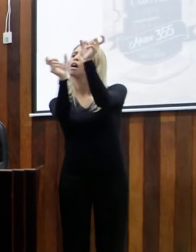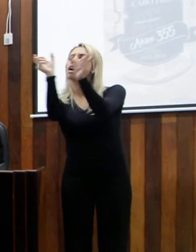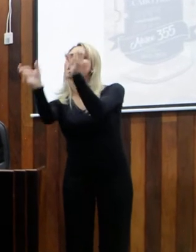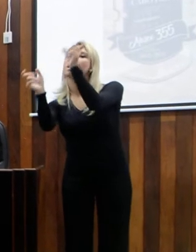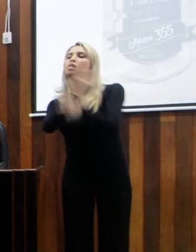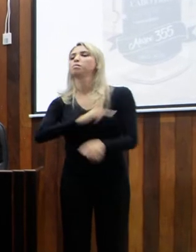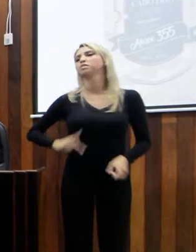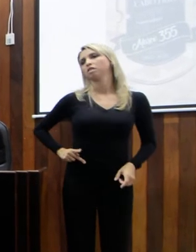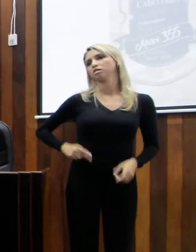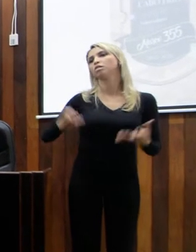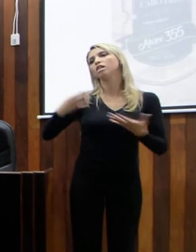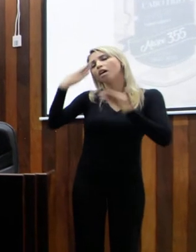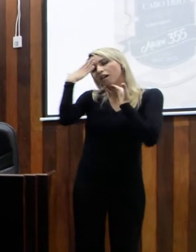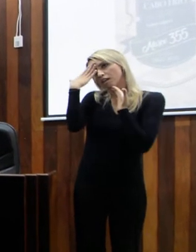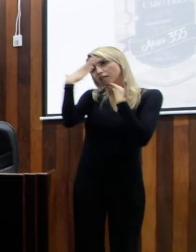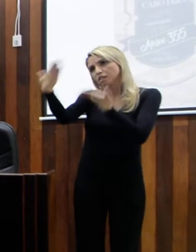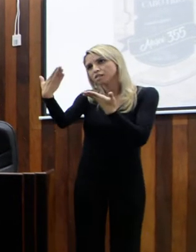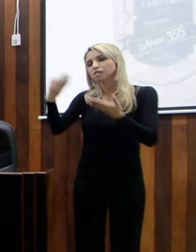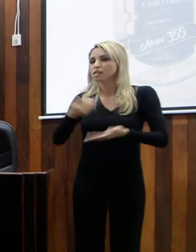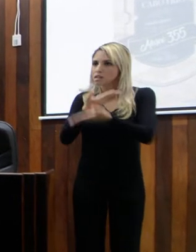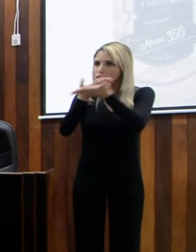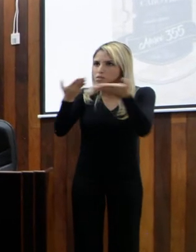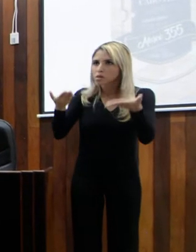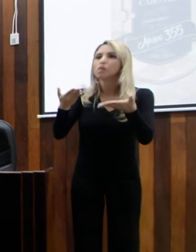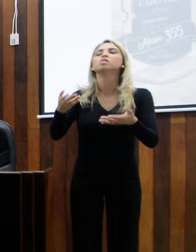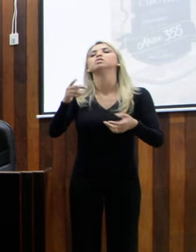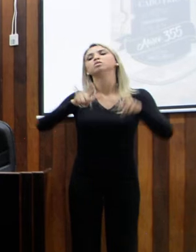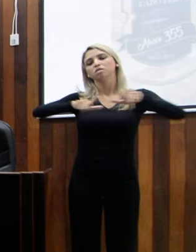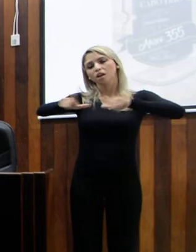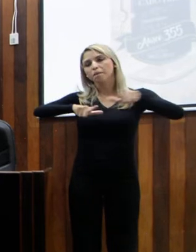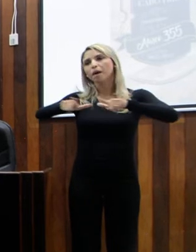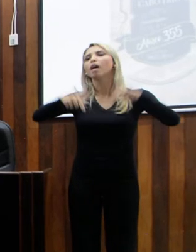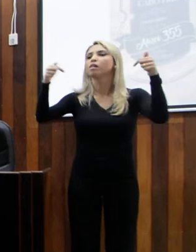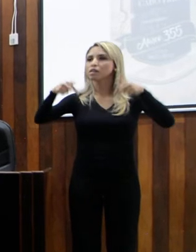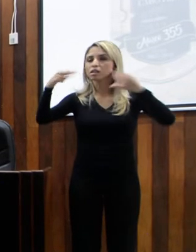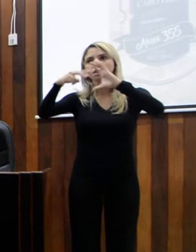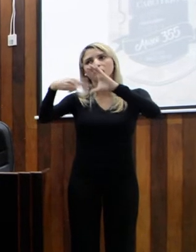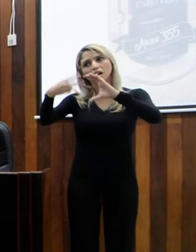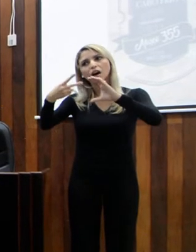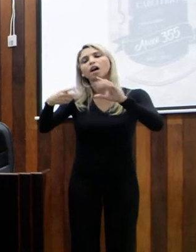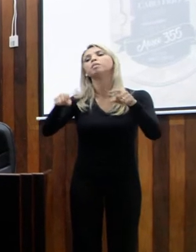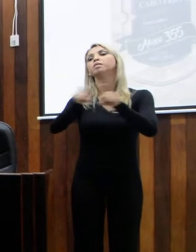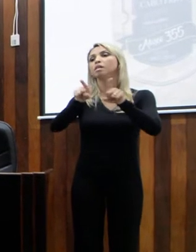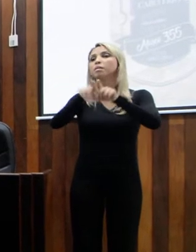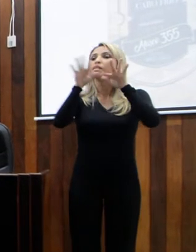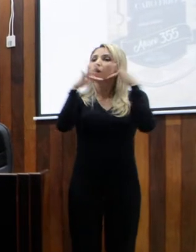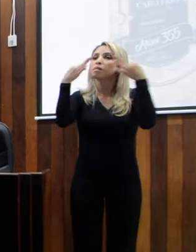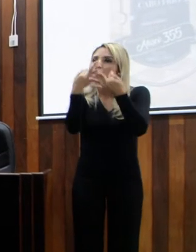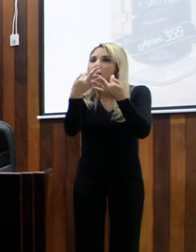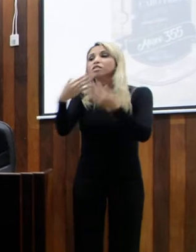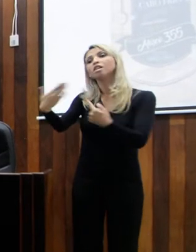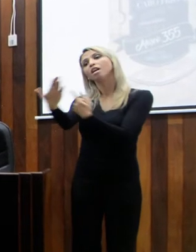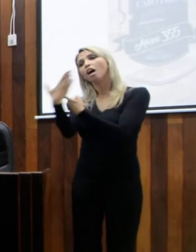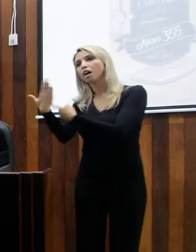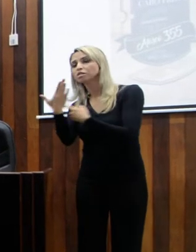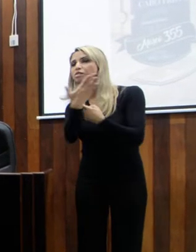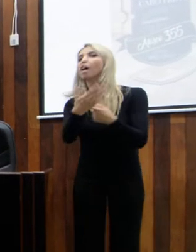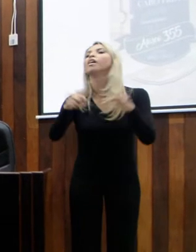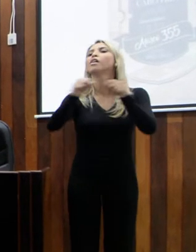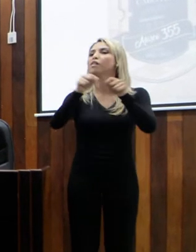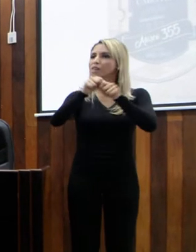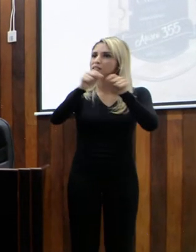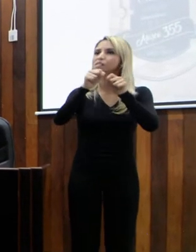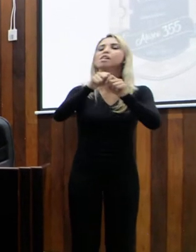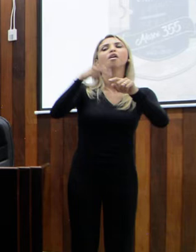agradecer aos funcionários dessa casa, aos familiares que colaboraram e ajudaram a montar esse nosso documentário